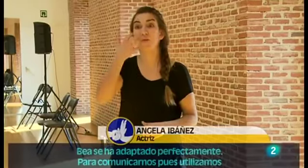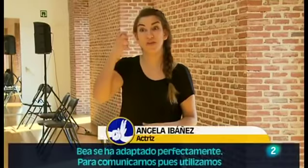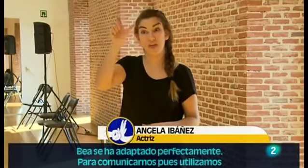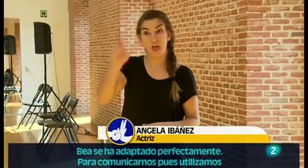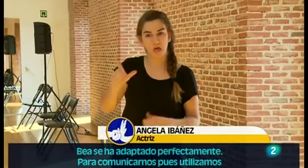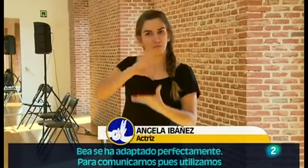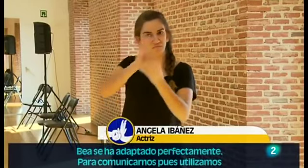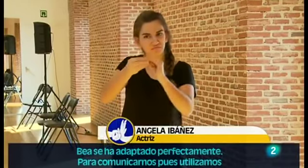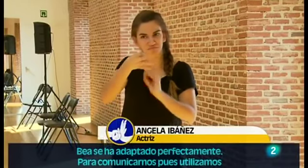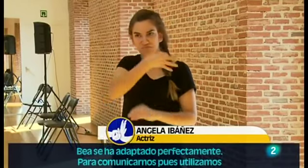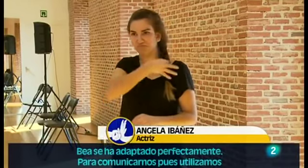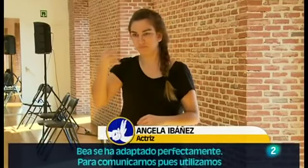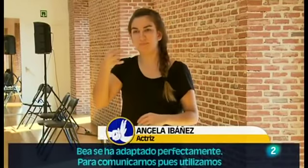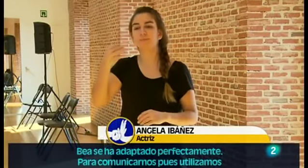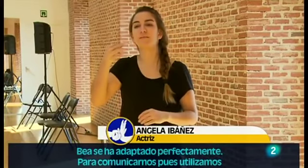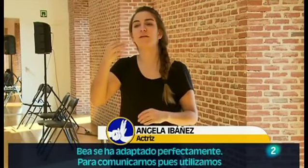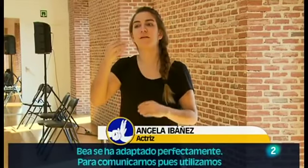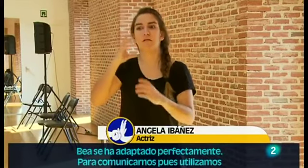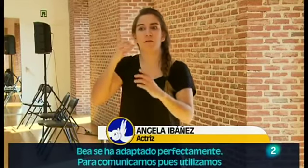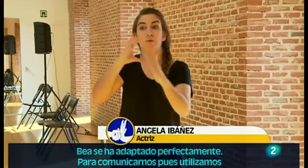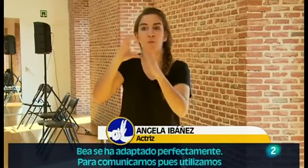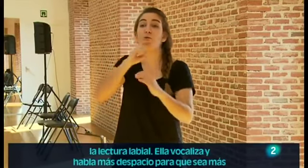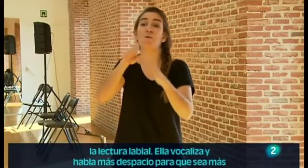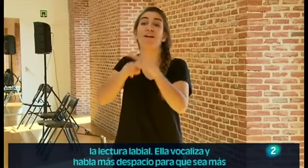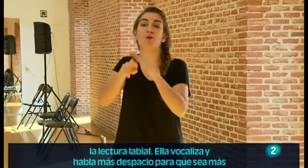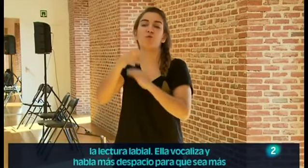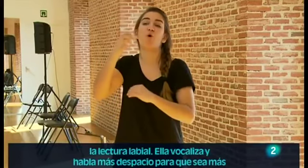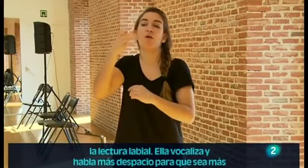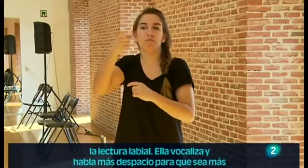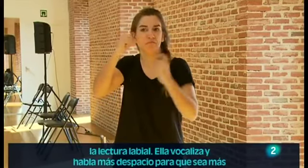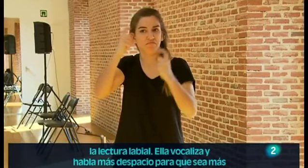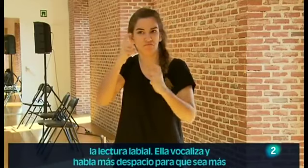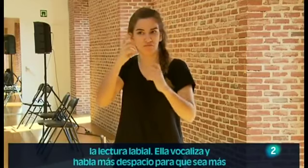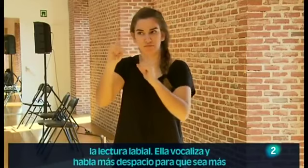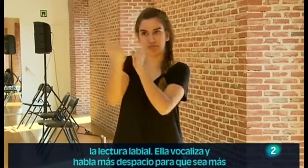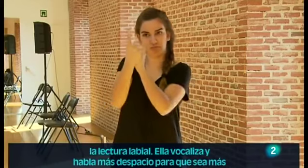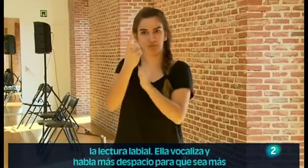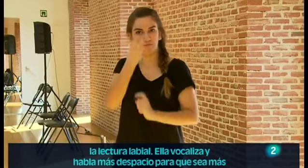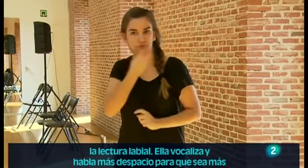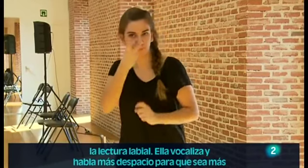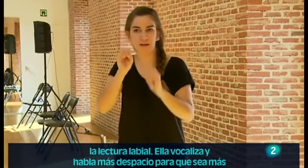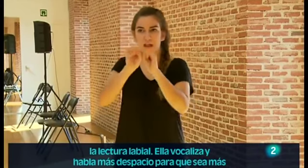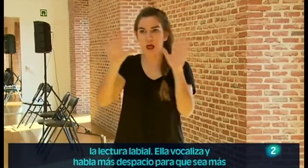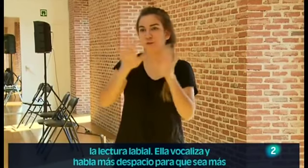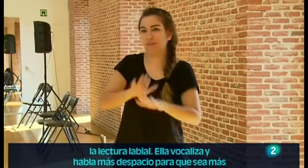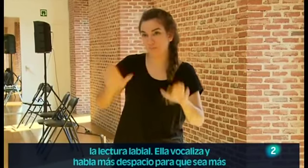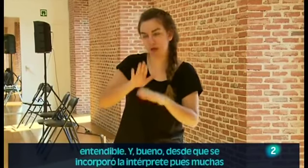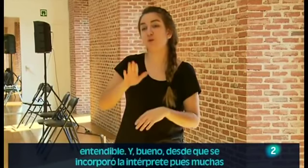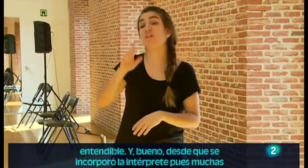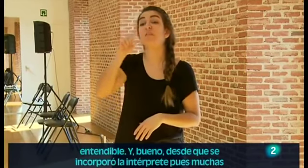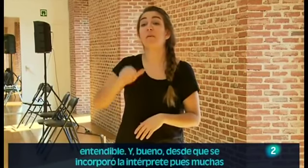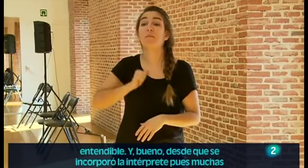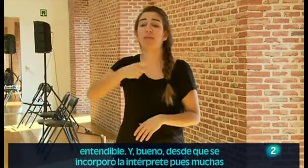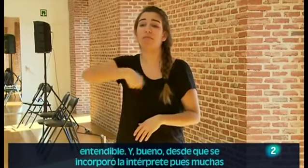Bea se ha adaptado perfectamente. Para comunicarnos, pues utilizamos la lectura labial. Ella vocaliza y habla más despacio para que sea más